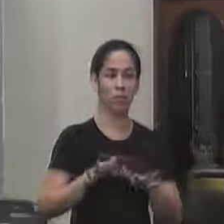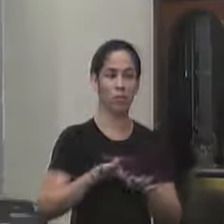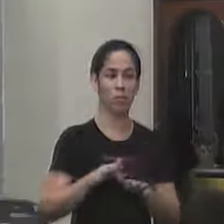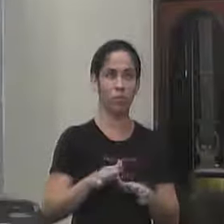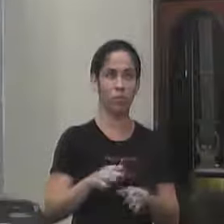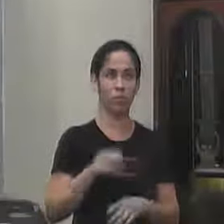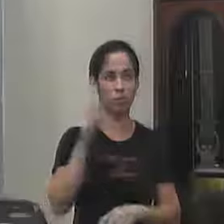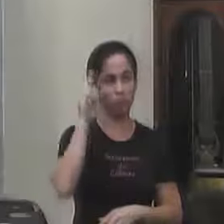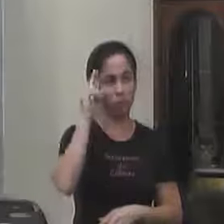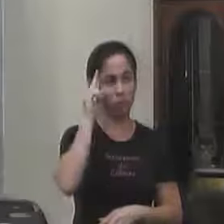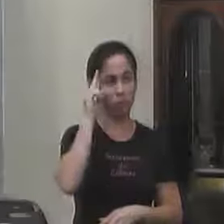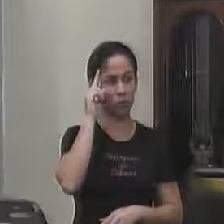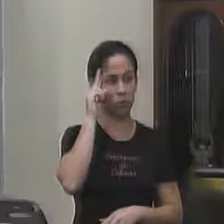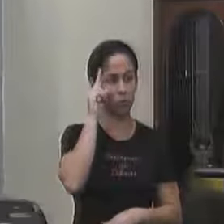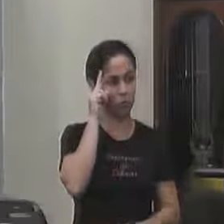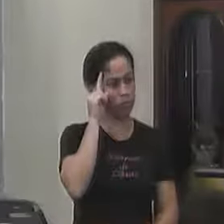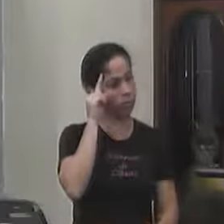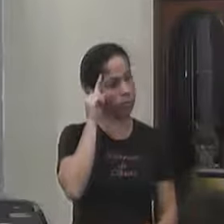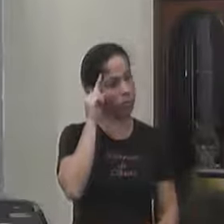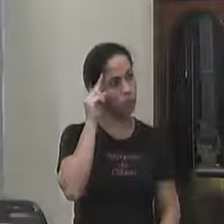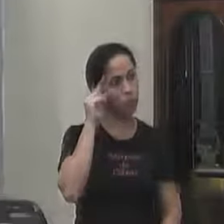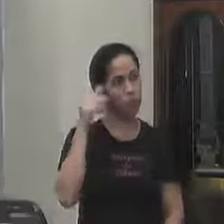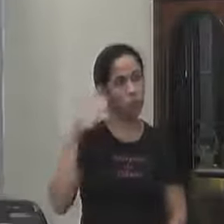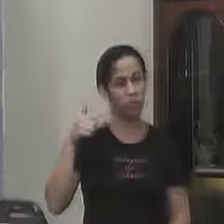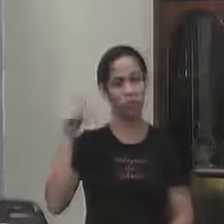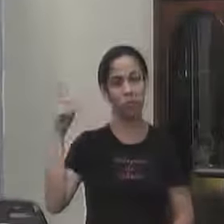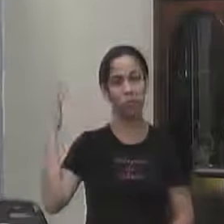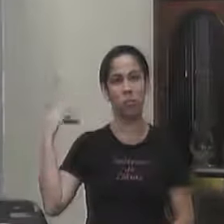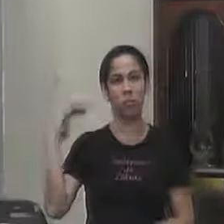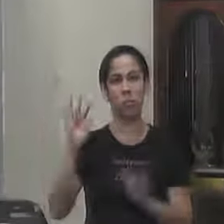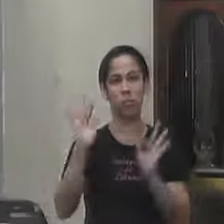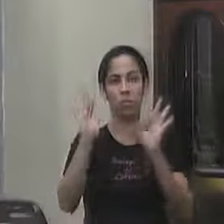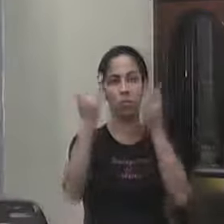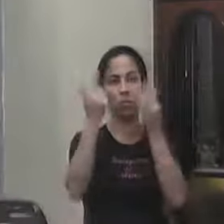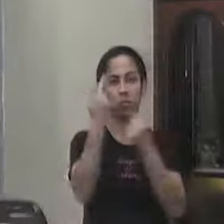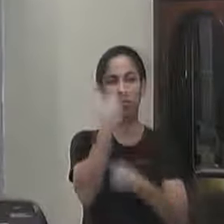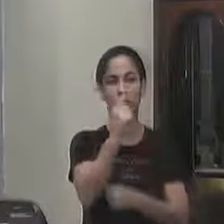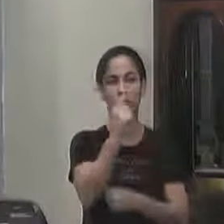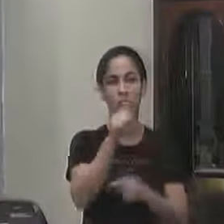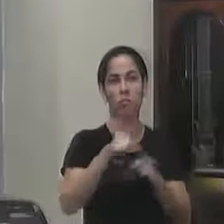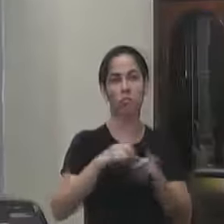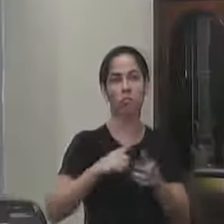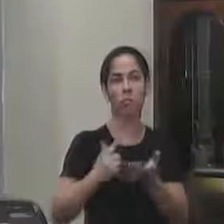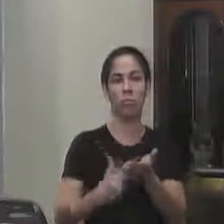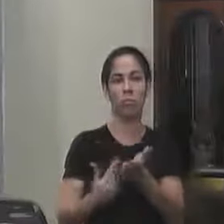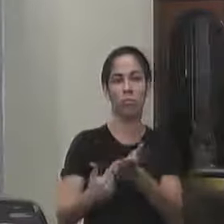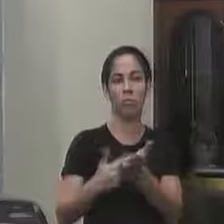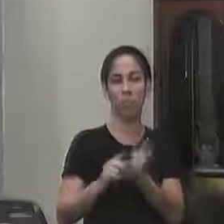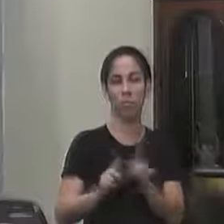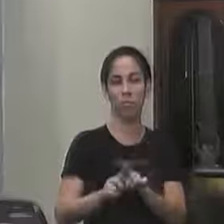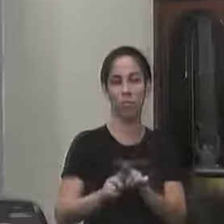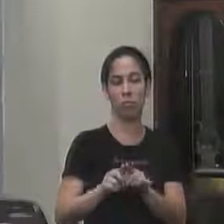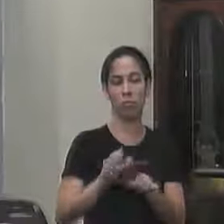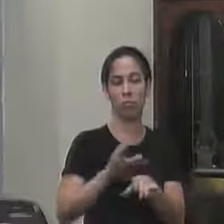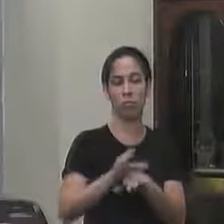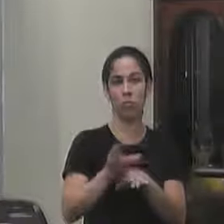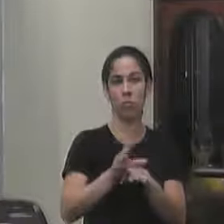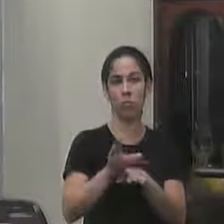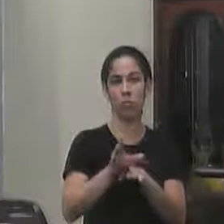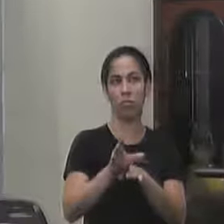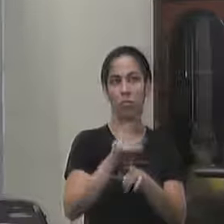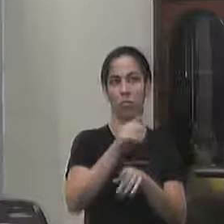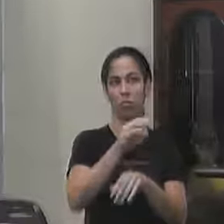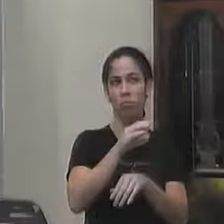segunda-feira anterior a festa eu tinha uma agenda com a coordenadora regional